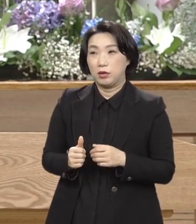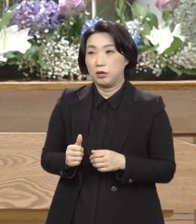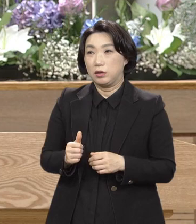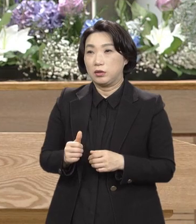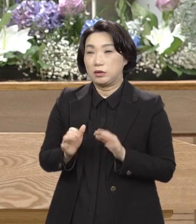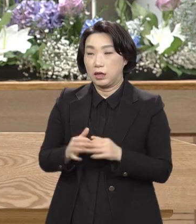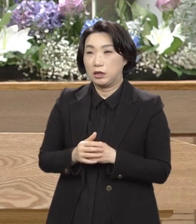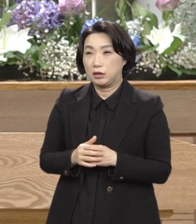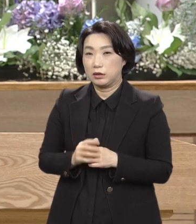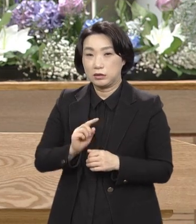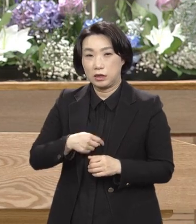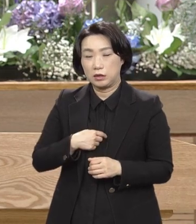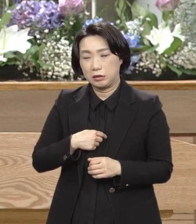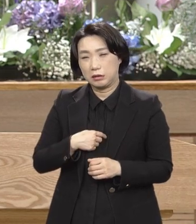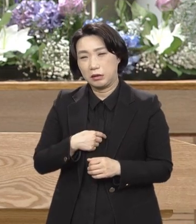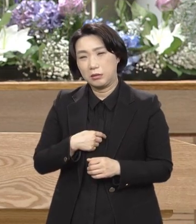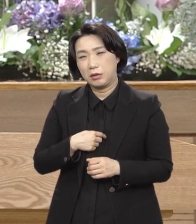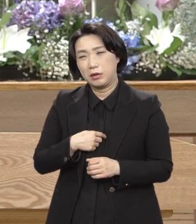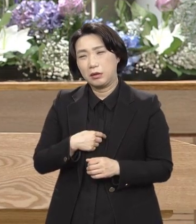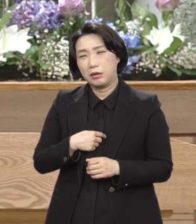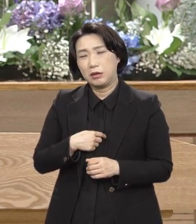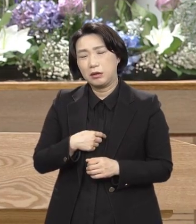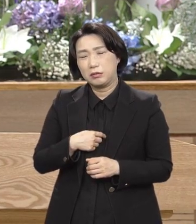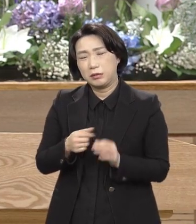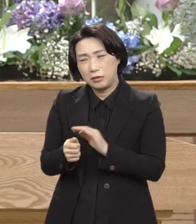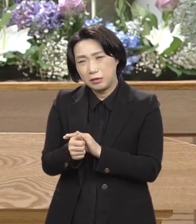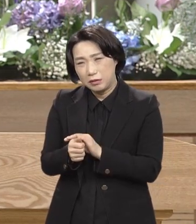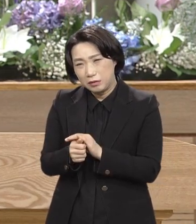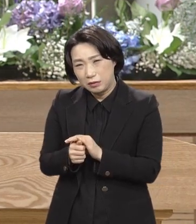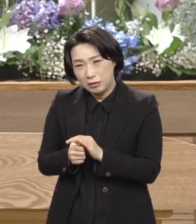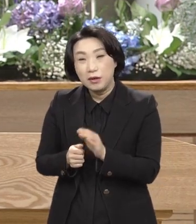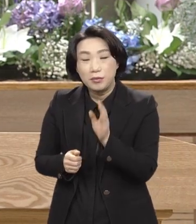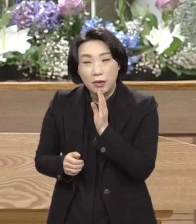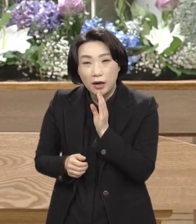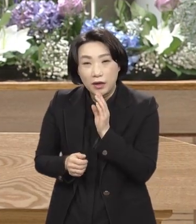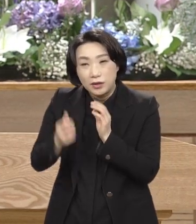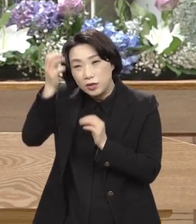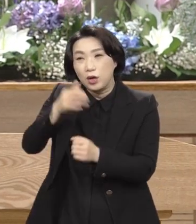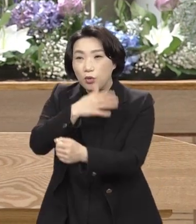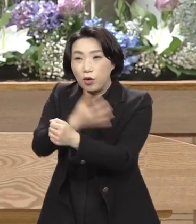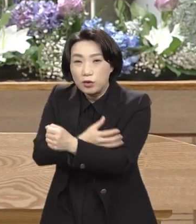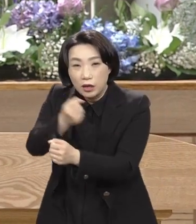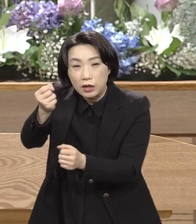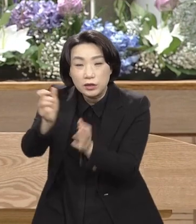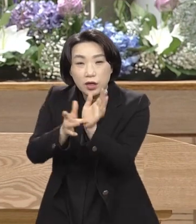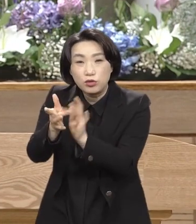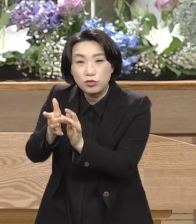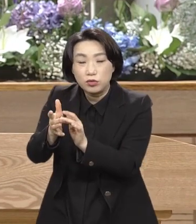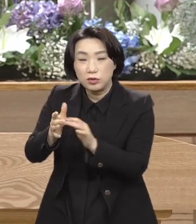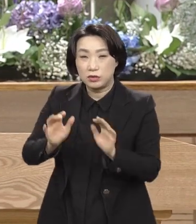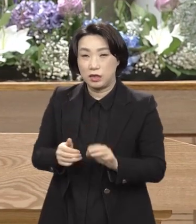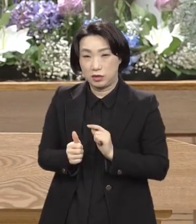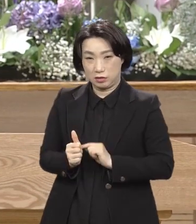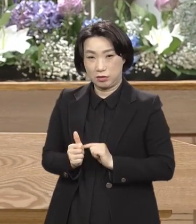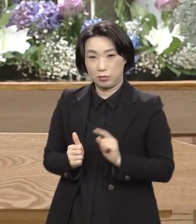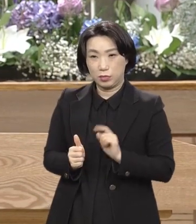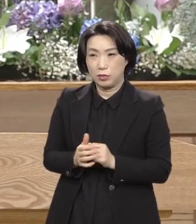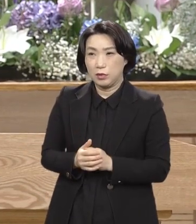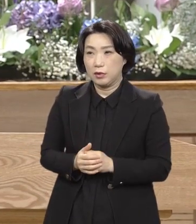초라했으며 대단한 그 영적인 권위 앞에서 어쩔 수 없는 그런